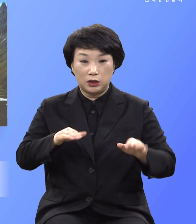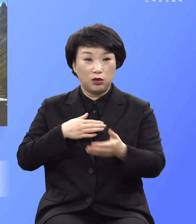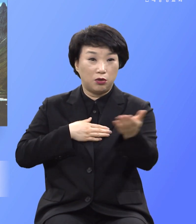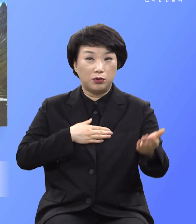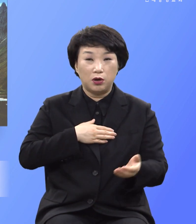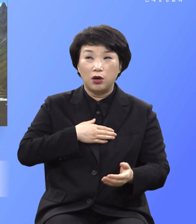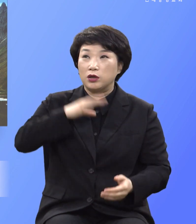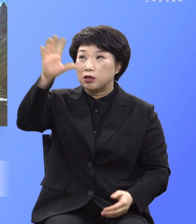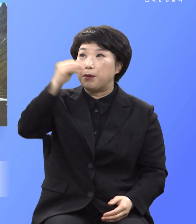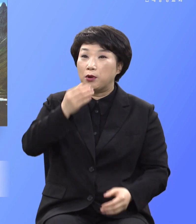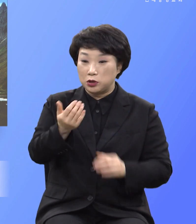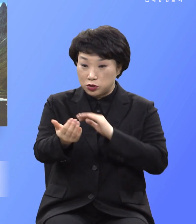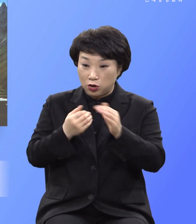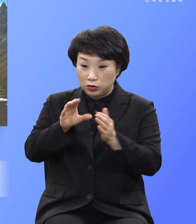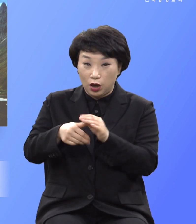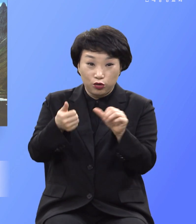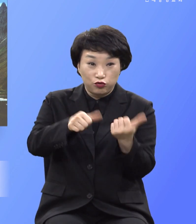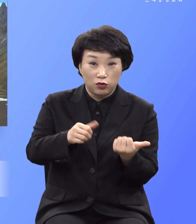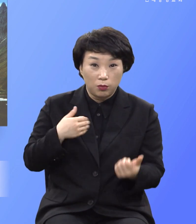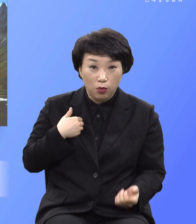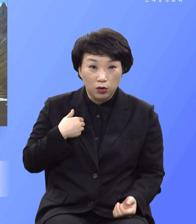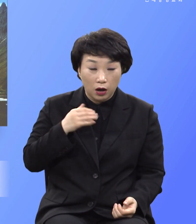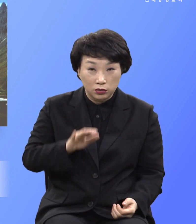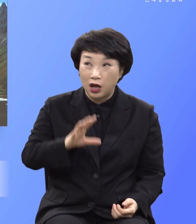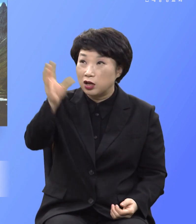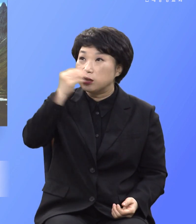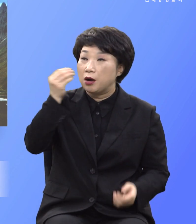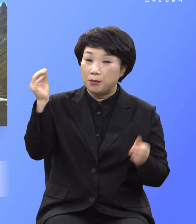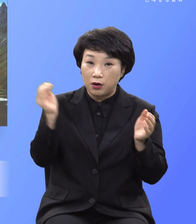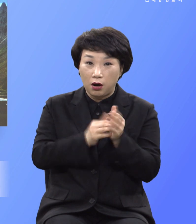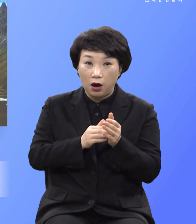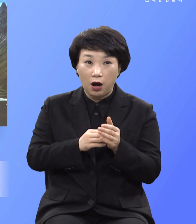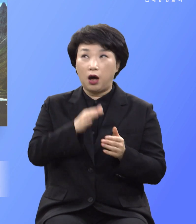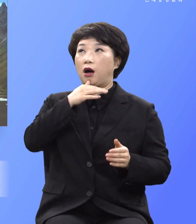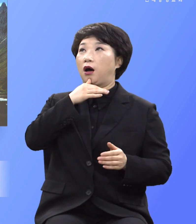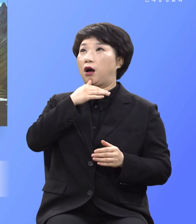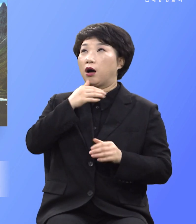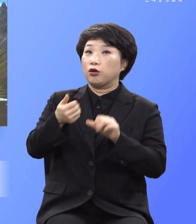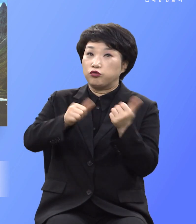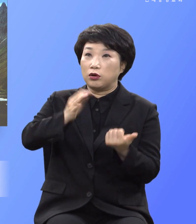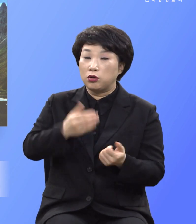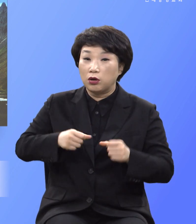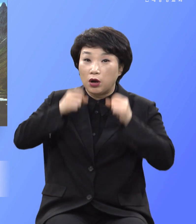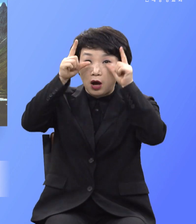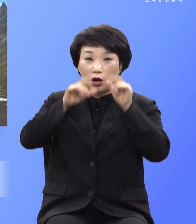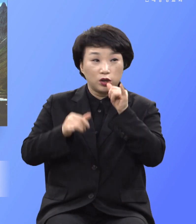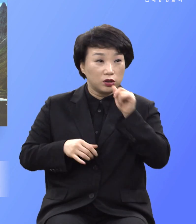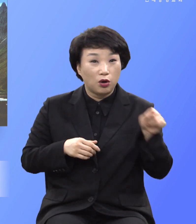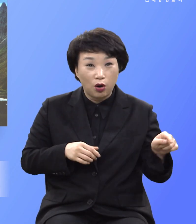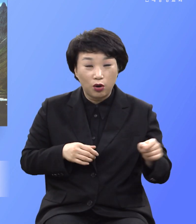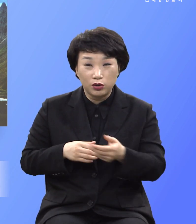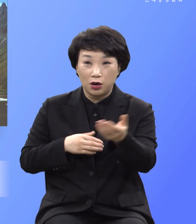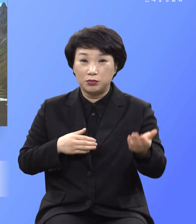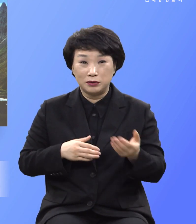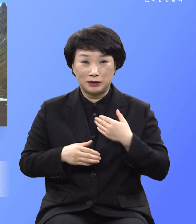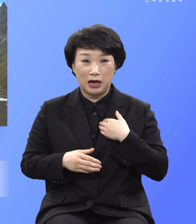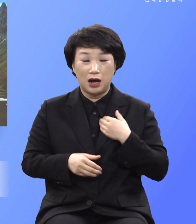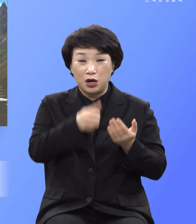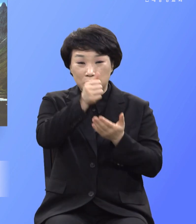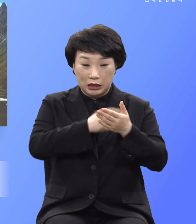되는 죽는 걸 몰랐는데 먹어보니까 드디어 죽음을 알았다 내가 죄 아래서 주 지옥 가는